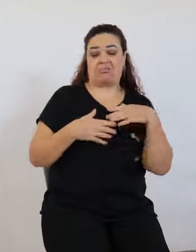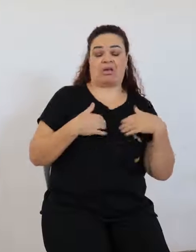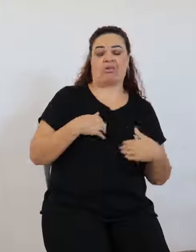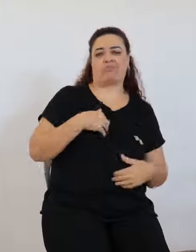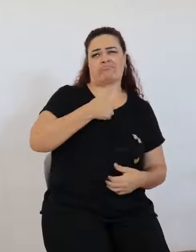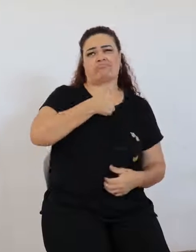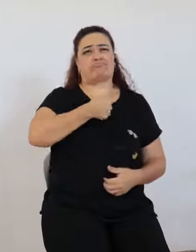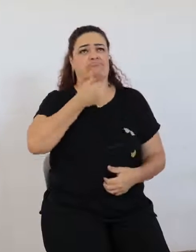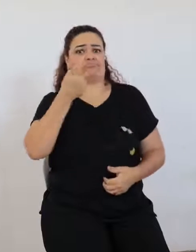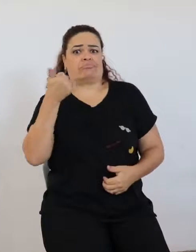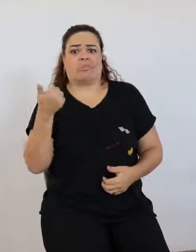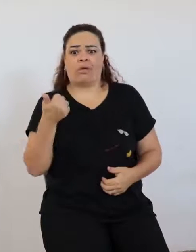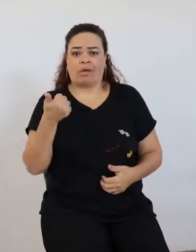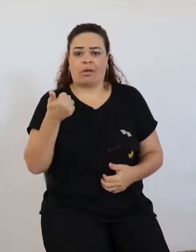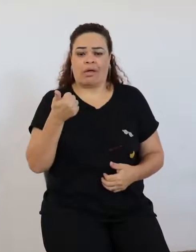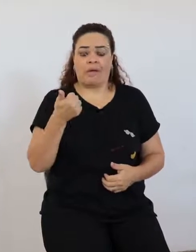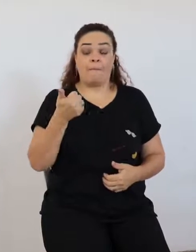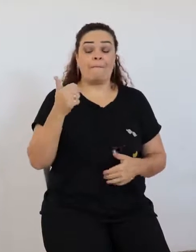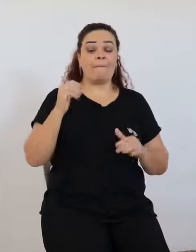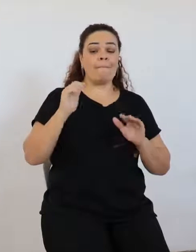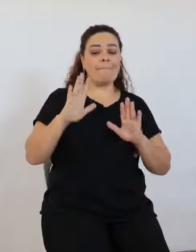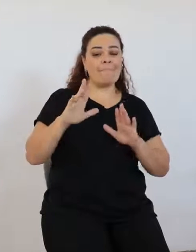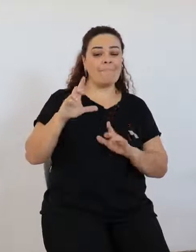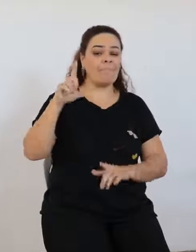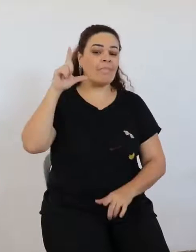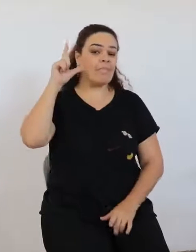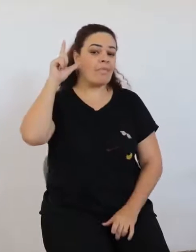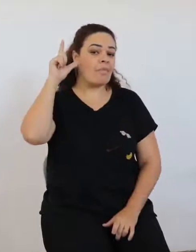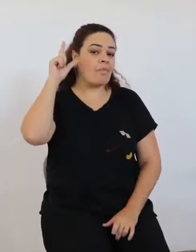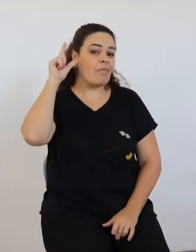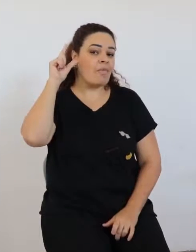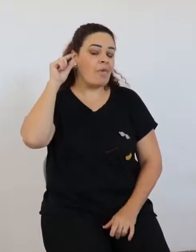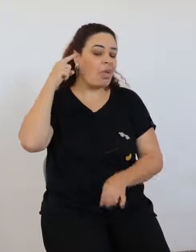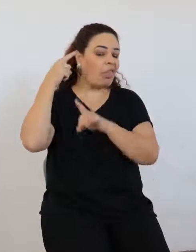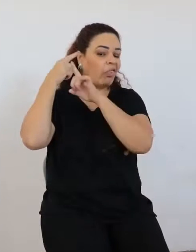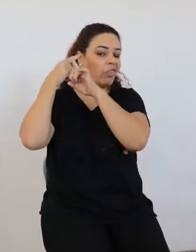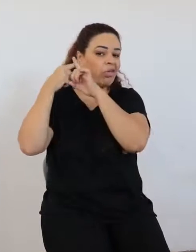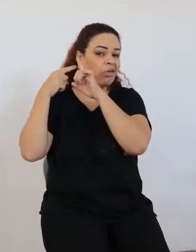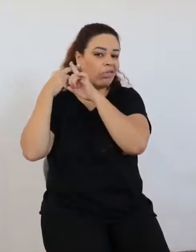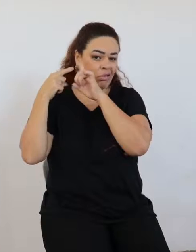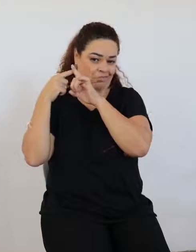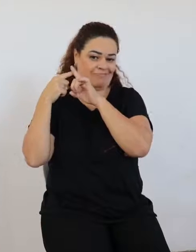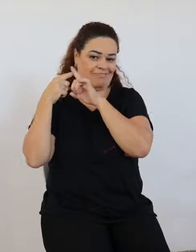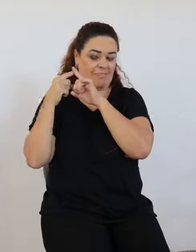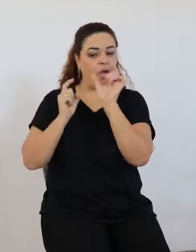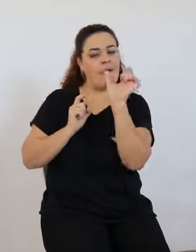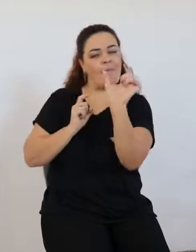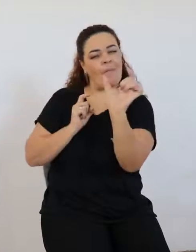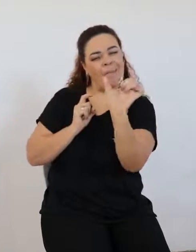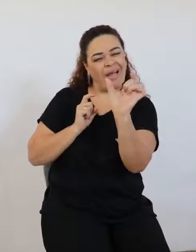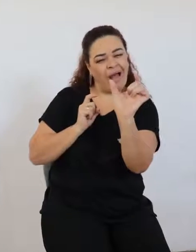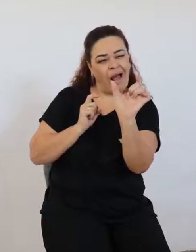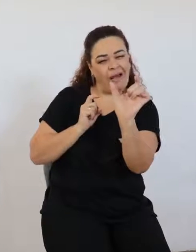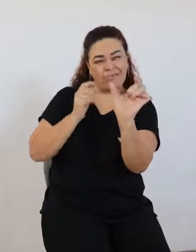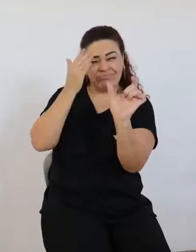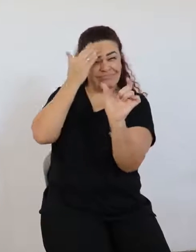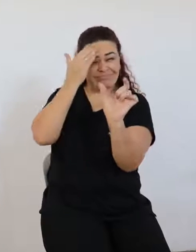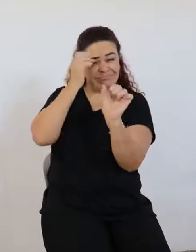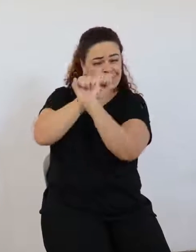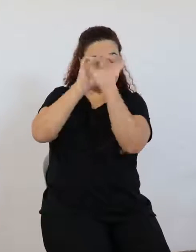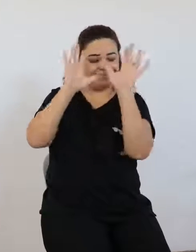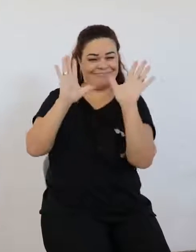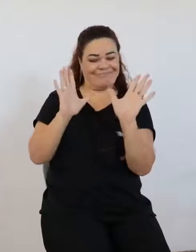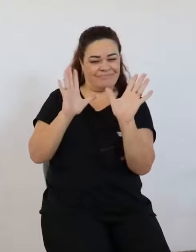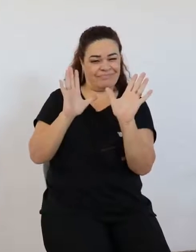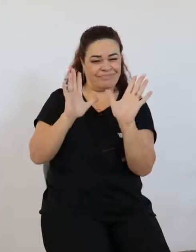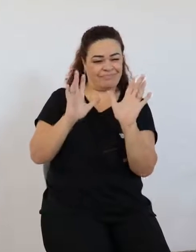ela não escuta 100%. Então, às vezes, a criança escuta uma palavrinha e ela não consegue diferenciar de outra,